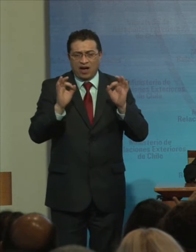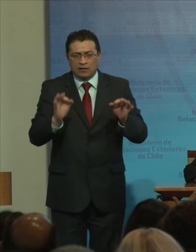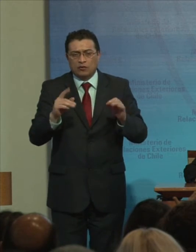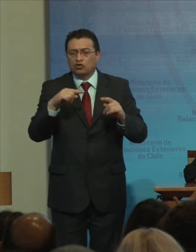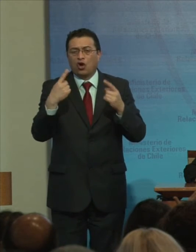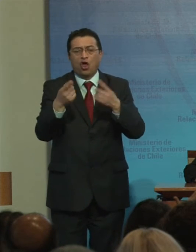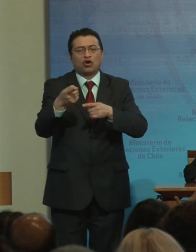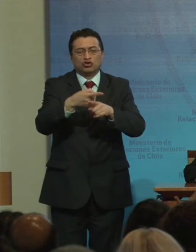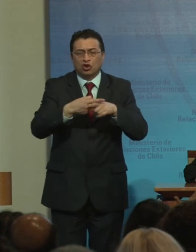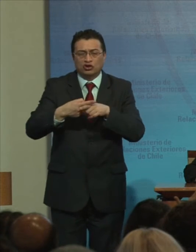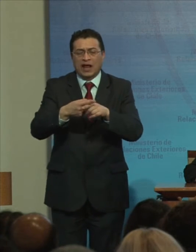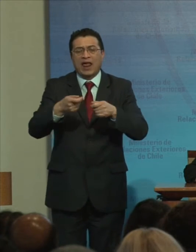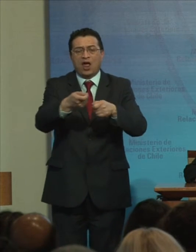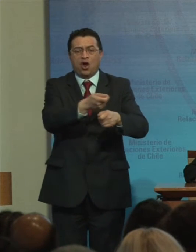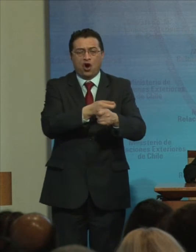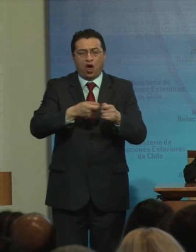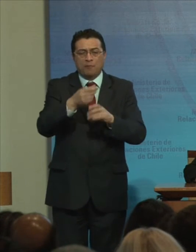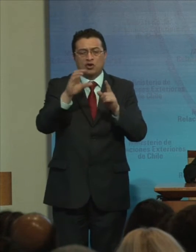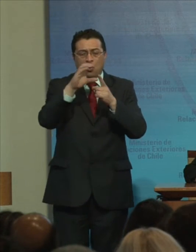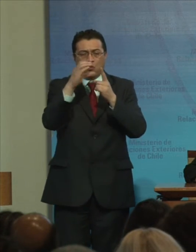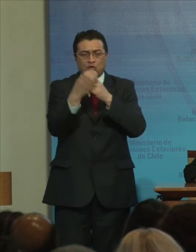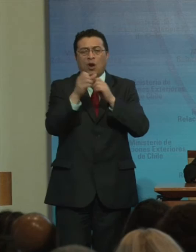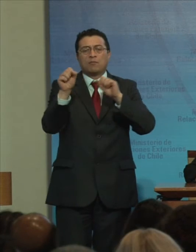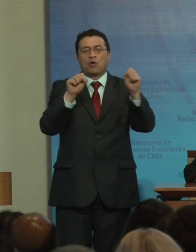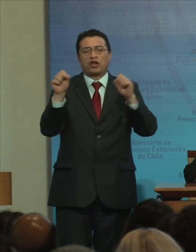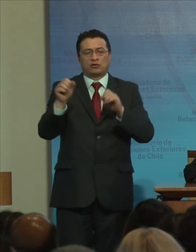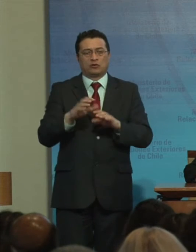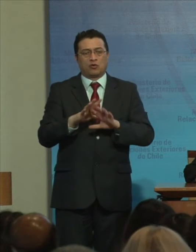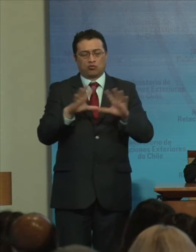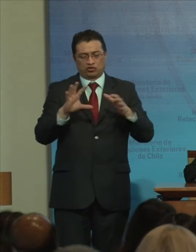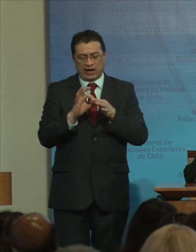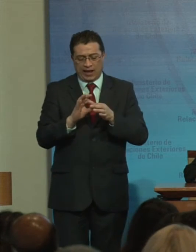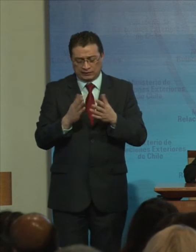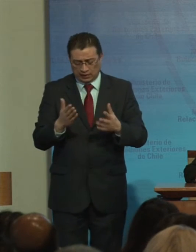sociales Económicos Culturales Y políticos Muchas gracias